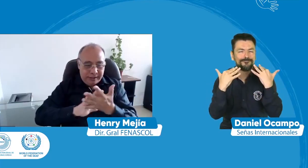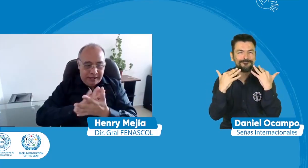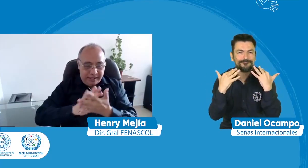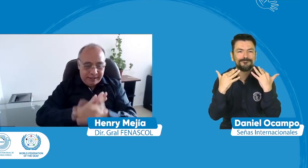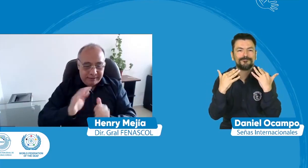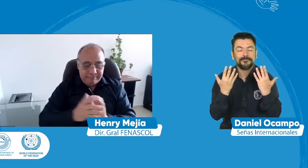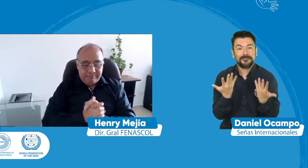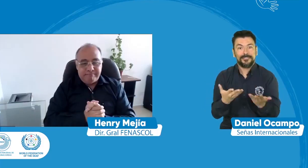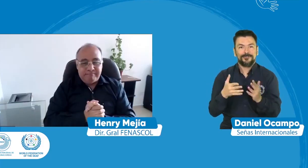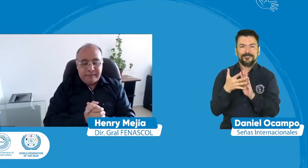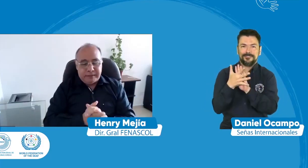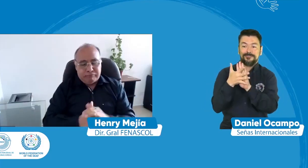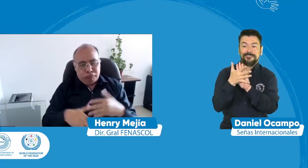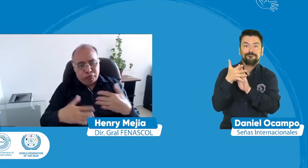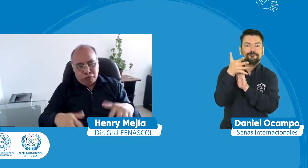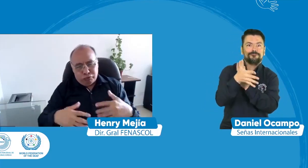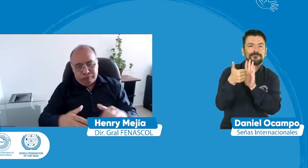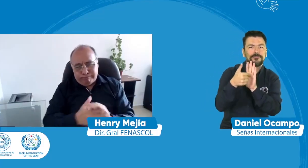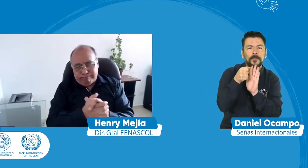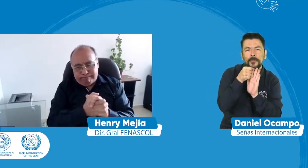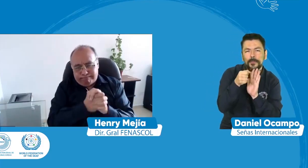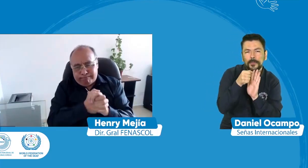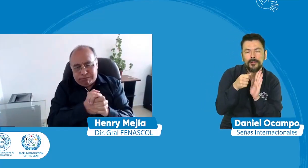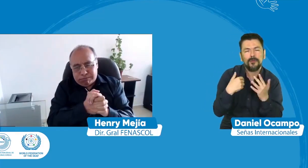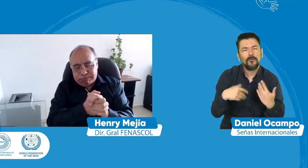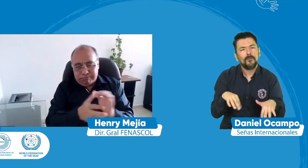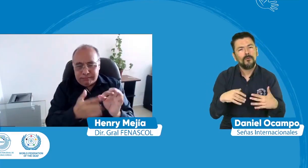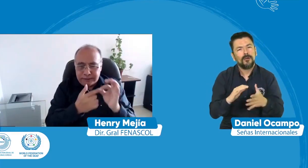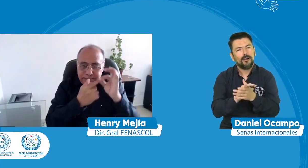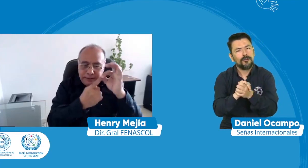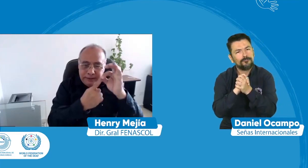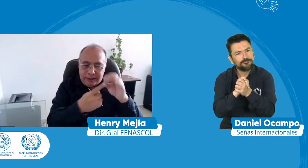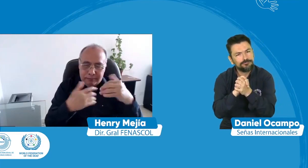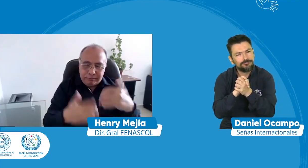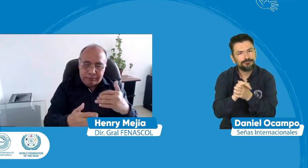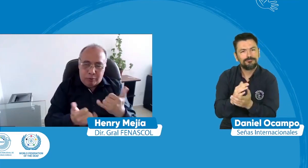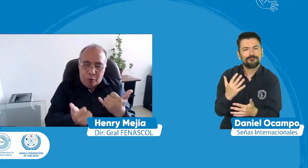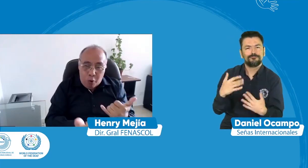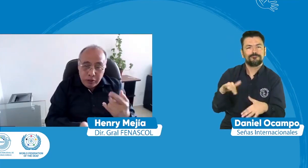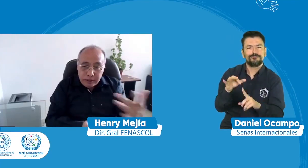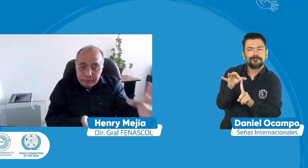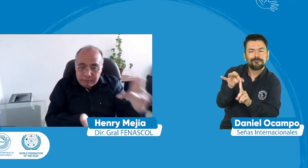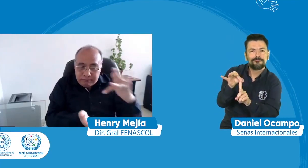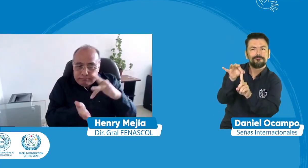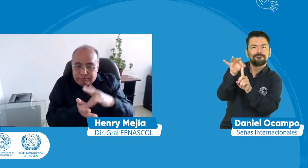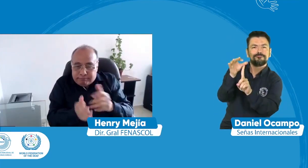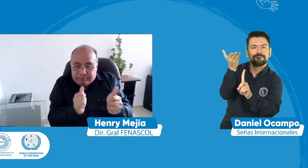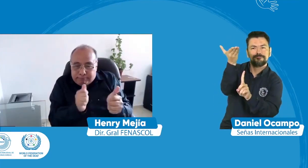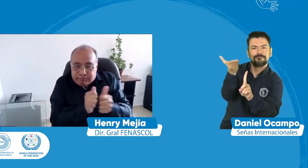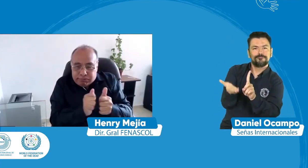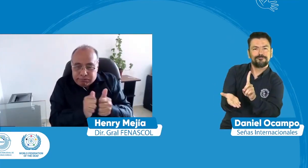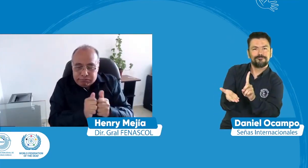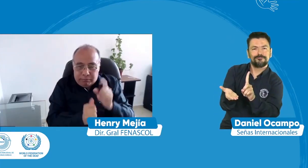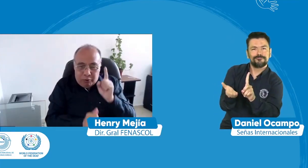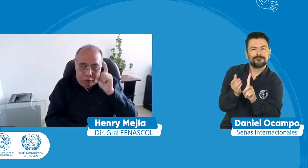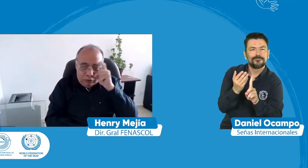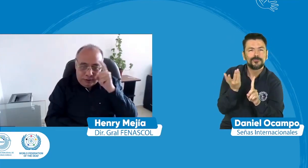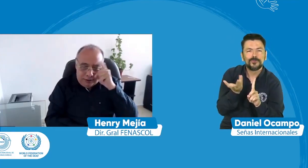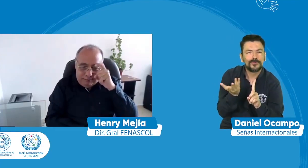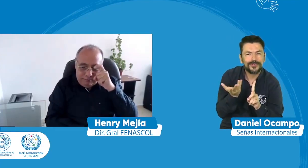están viendo aquí en Noticeñales un gran gran saludo especial hoy a la persona que me